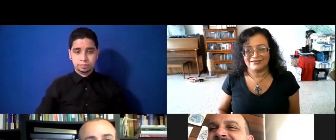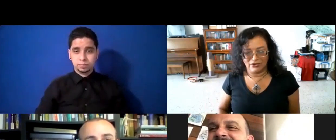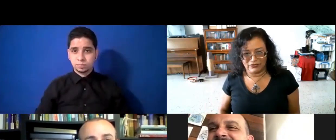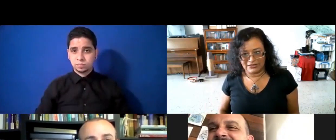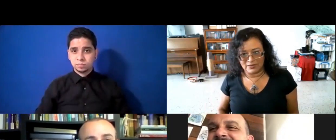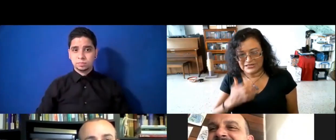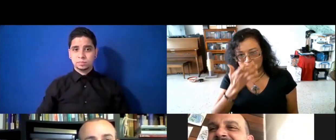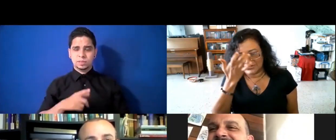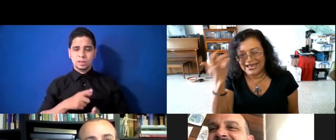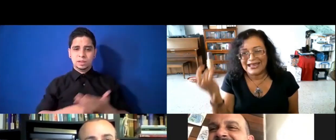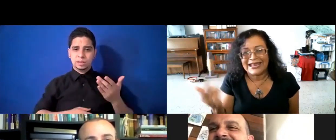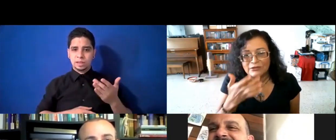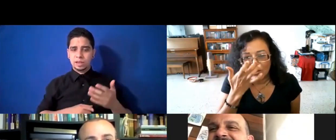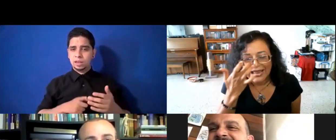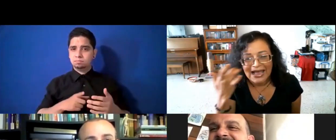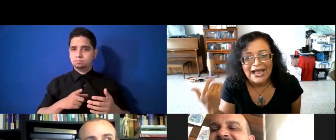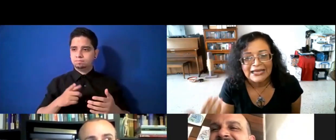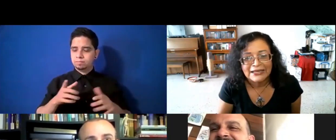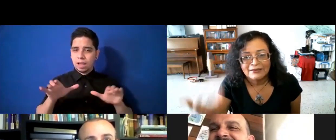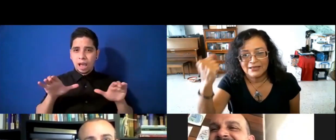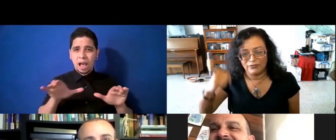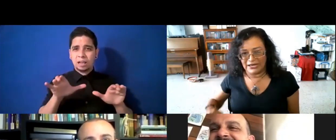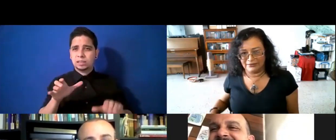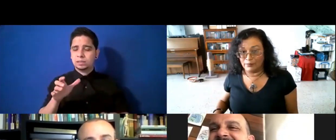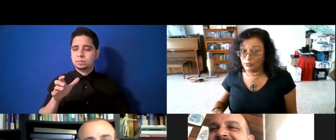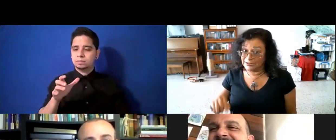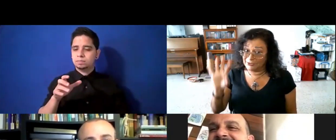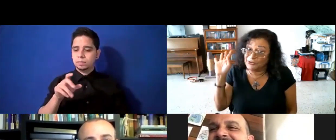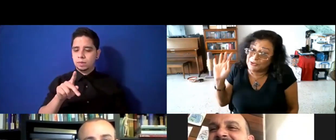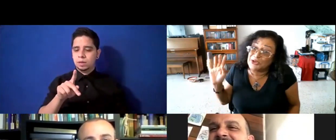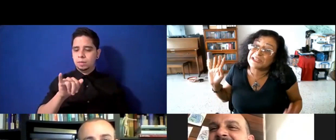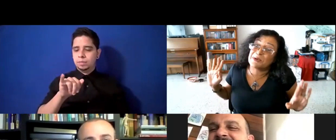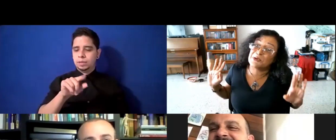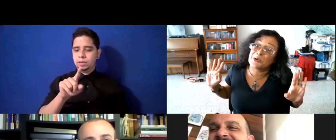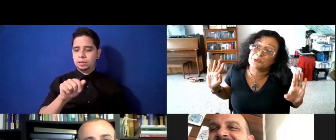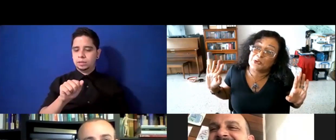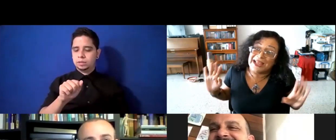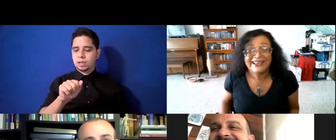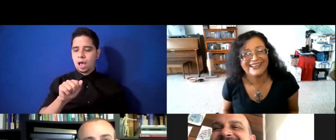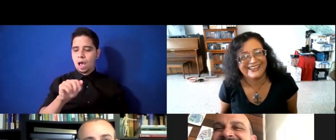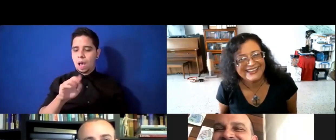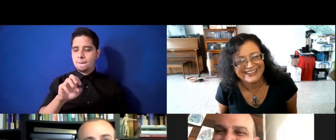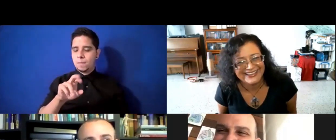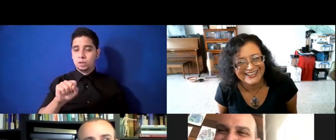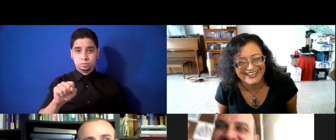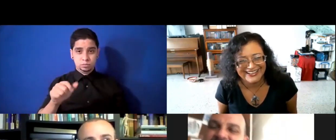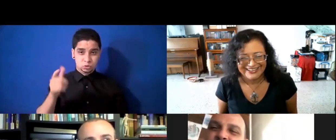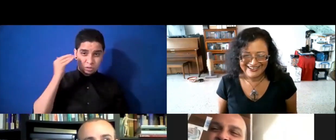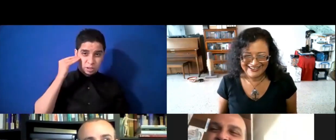hace diferente a Pizabrosa? ¿Qué es lo que hay de diferente? Porque yo lo sé, pero yo quiero que tú lo digas. Bueno, pues